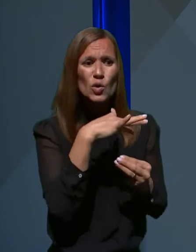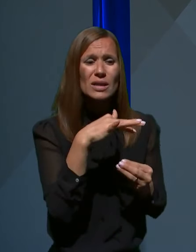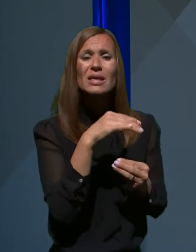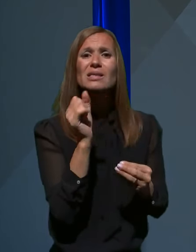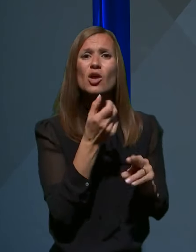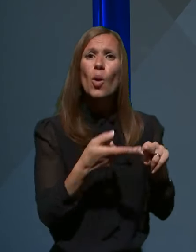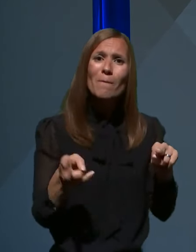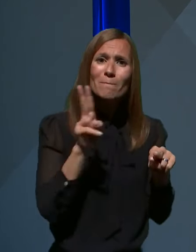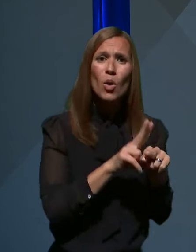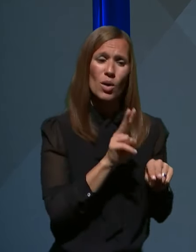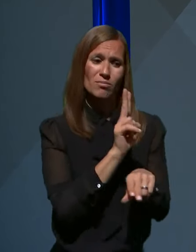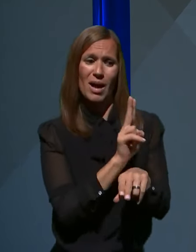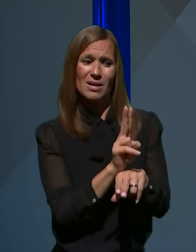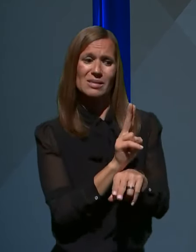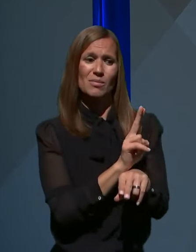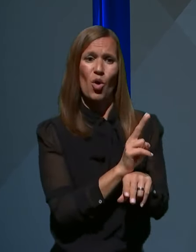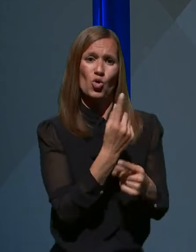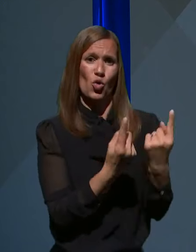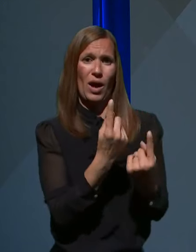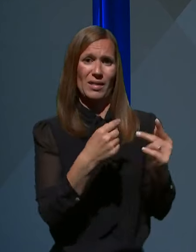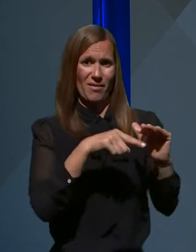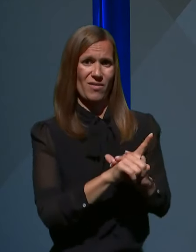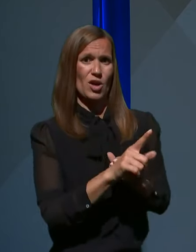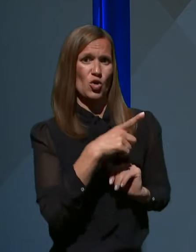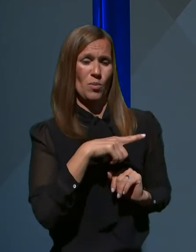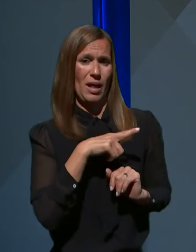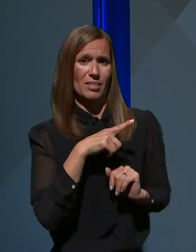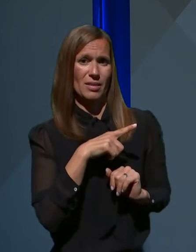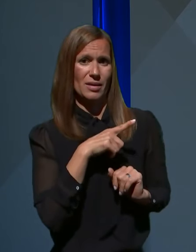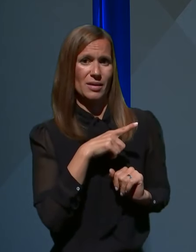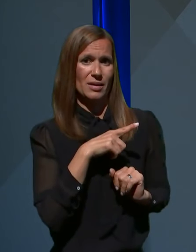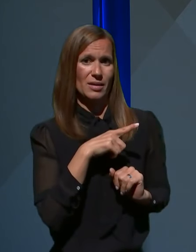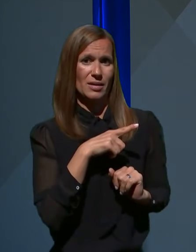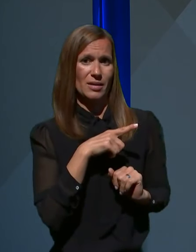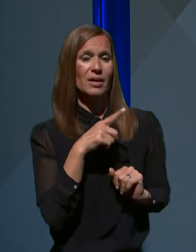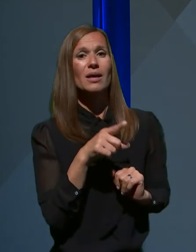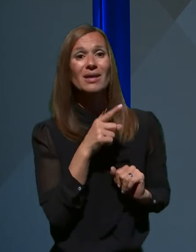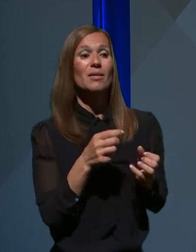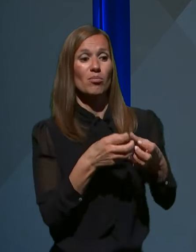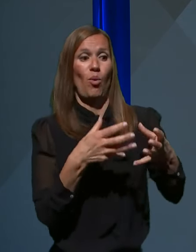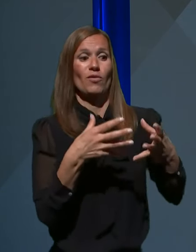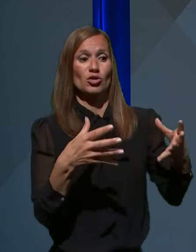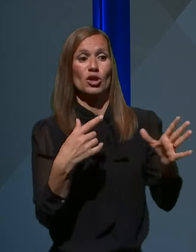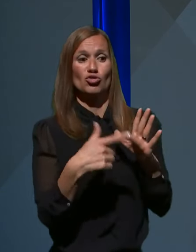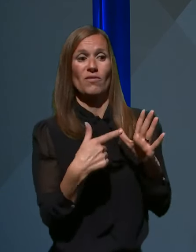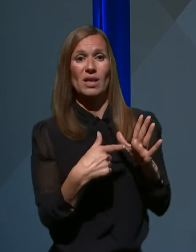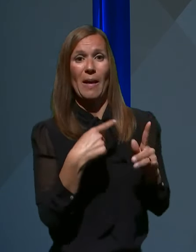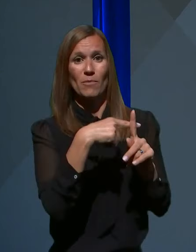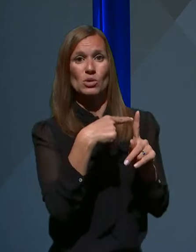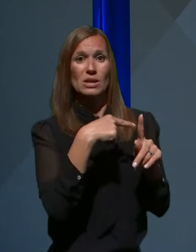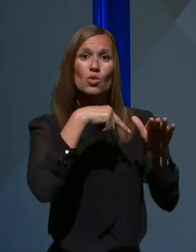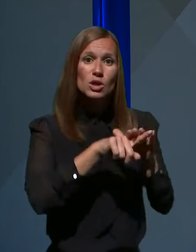zaskrbljenosti spremljamo prav dogajanje v Ljubljani in povečanje števila pozitivnih znotraj